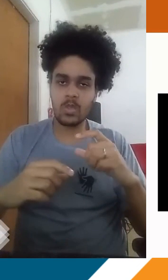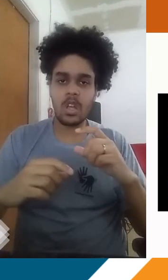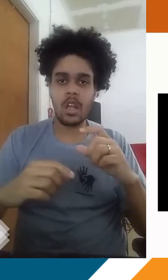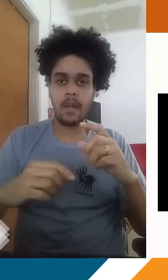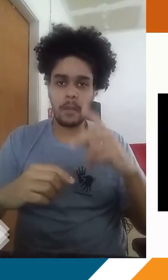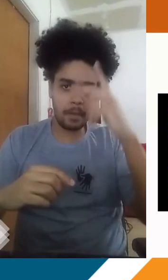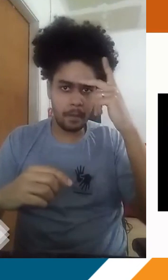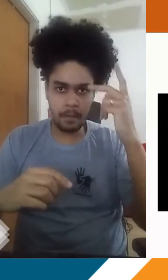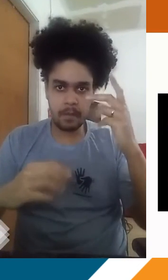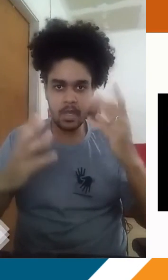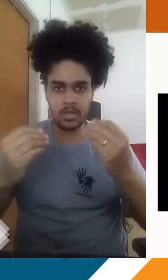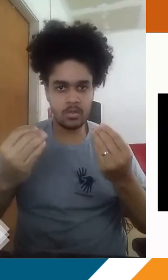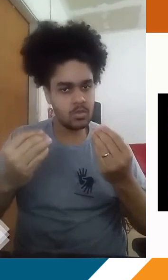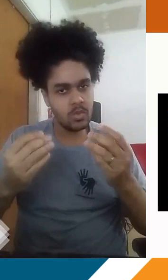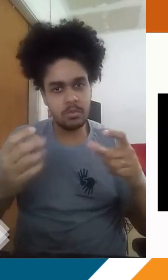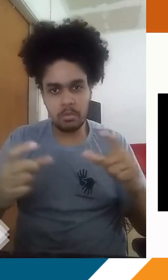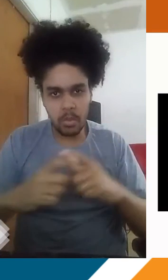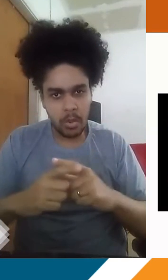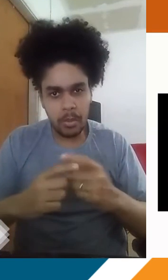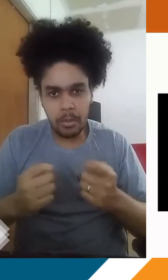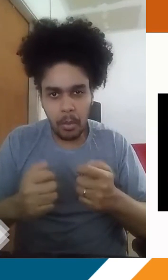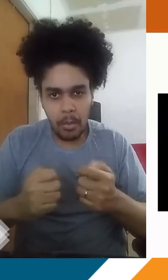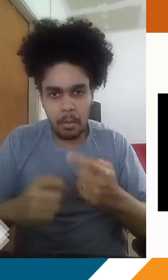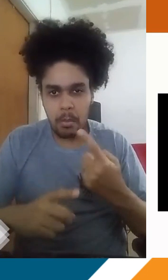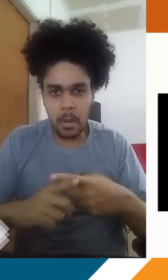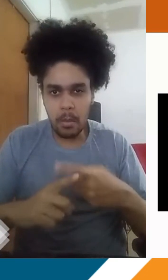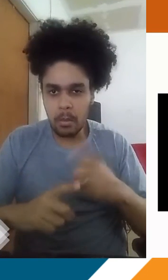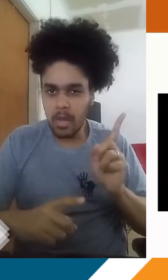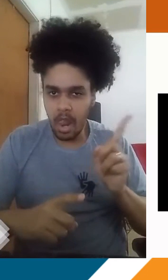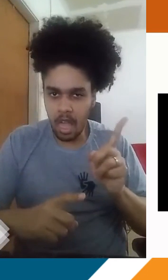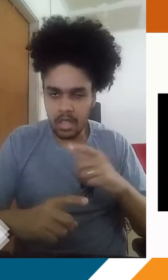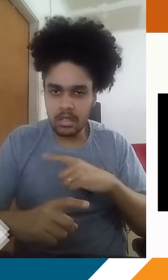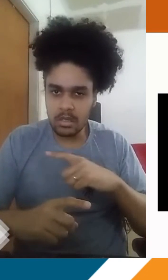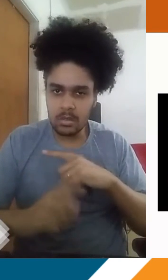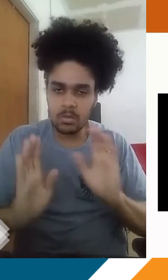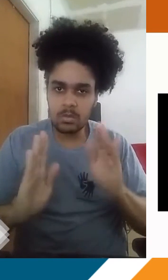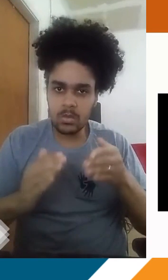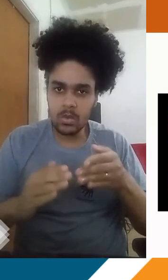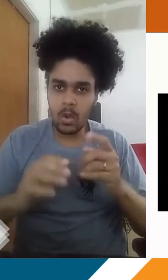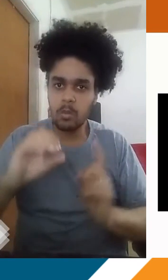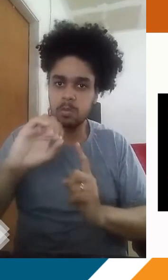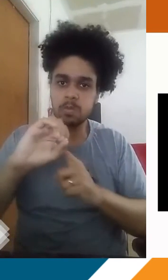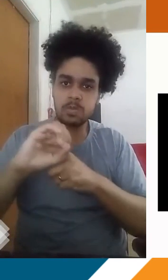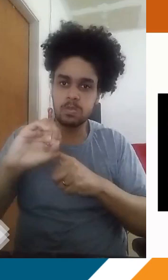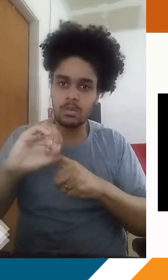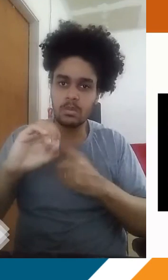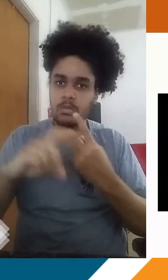demográfica, uma quantidade de pessoas vivendo, que é muito pequena, né? E por que é justamente lá que a gente tem a concentração desse buraco?